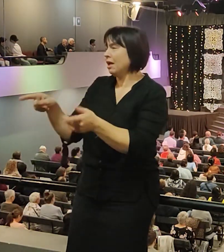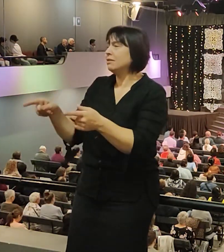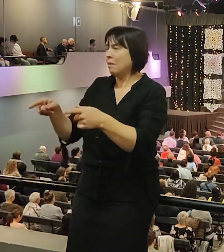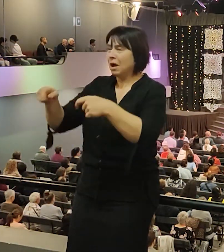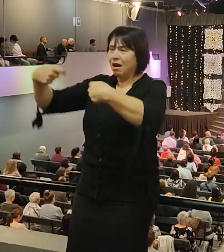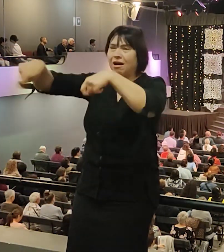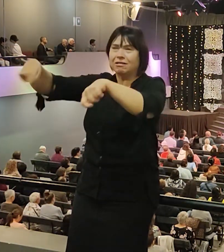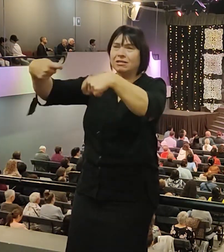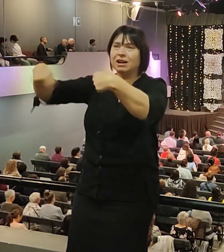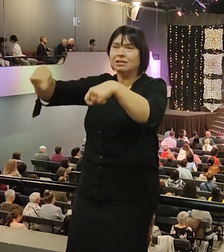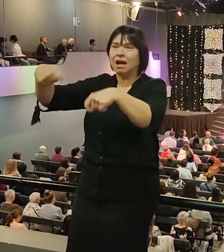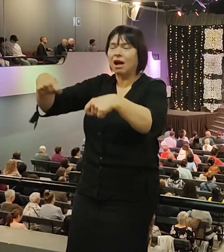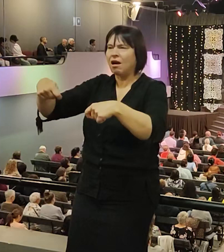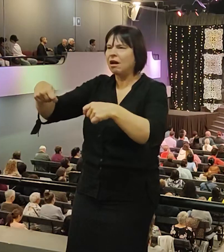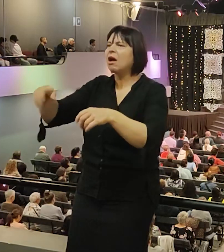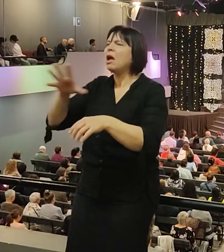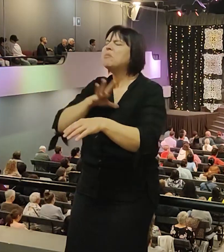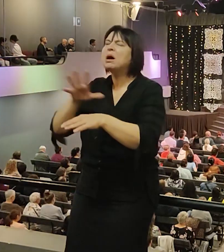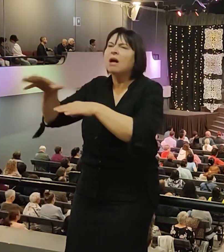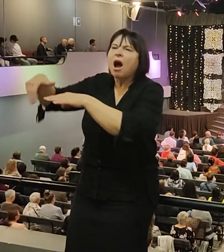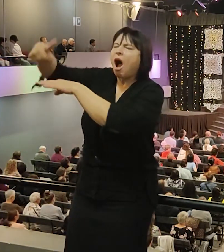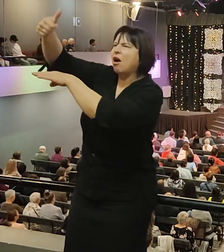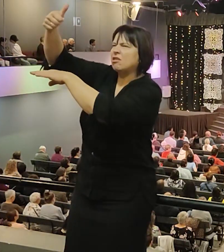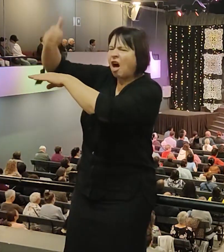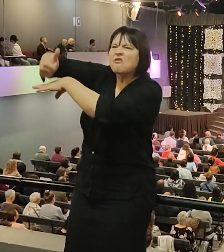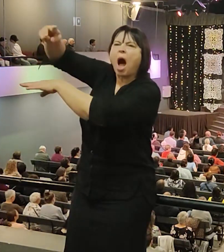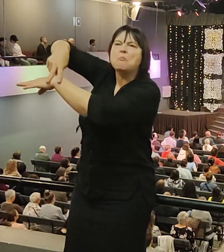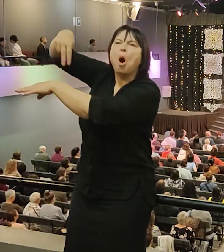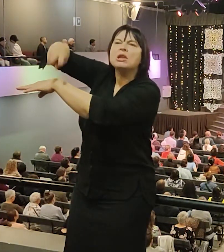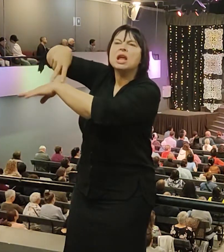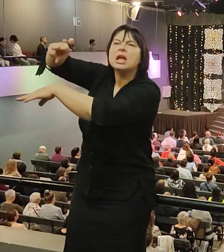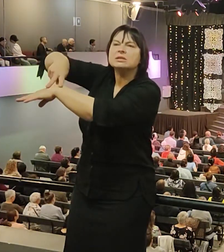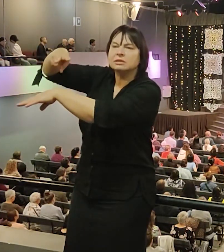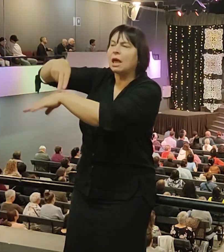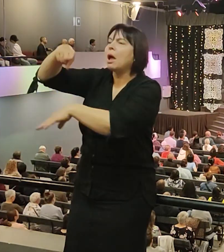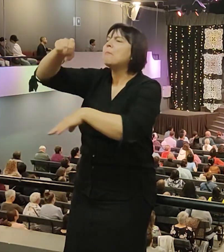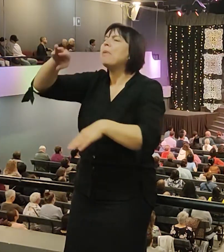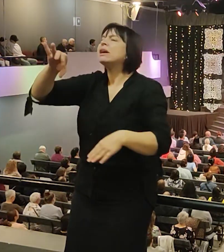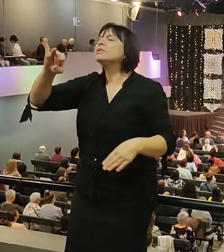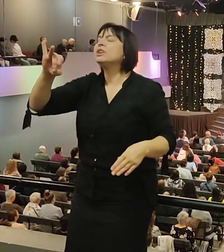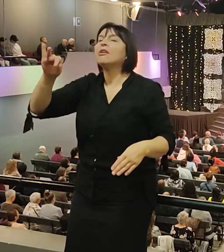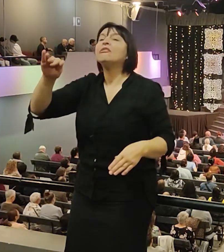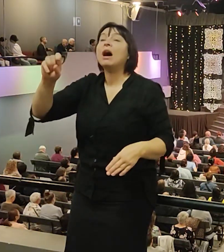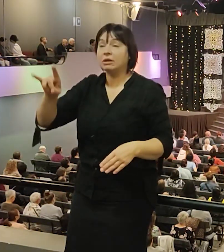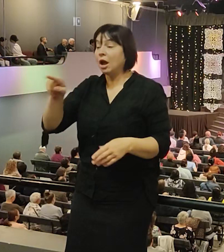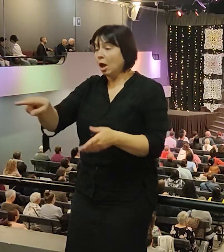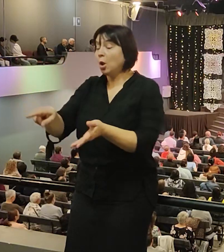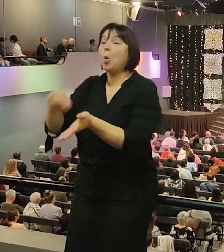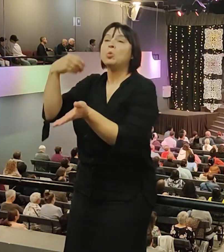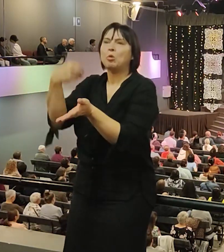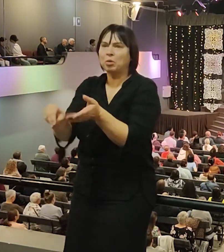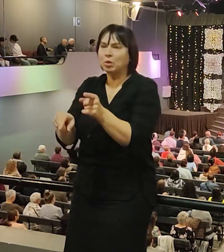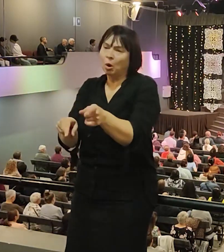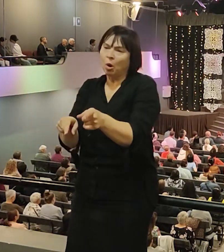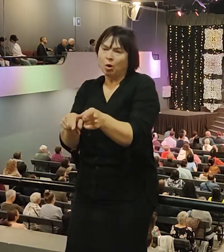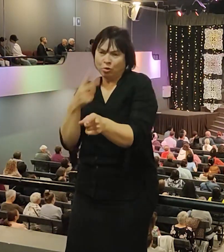главой тайной полиции. Покупает его домой. Но он заметил, что Иосиф – это необычный, грубый